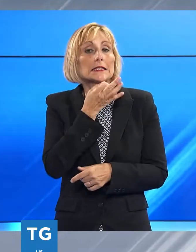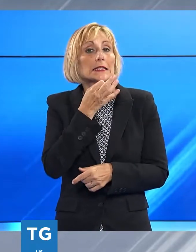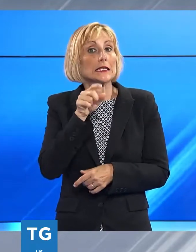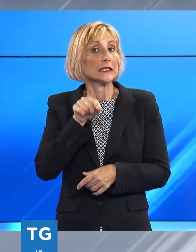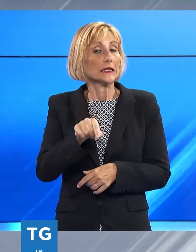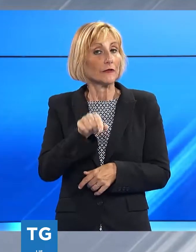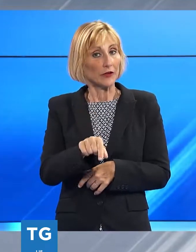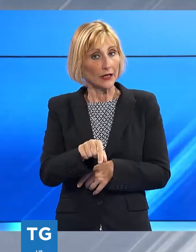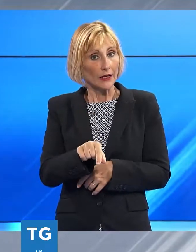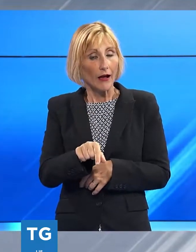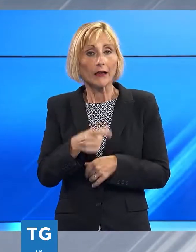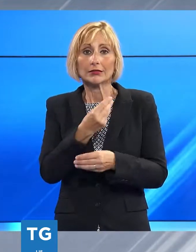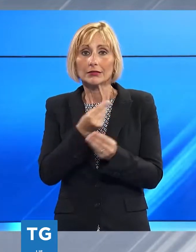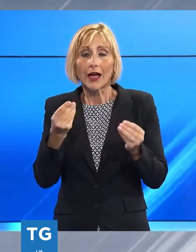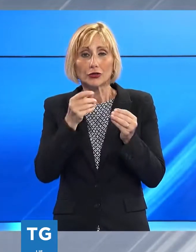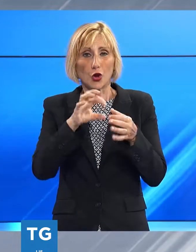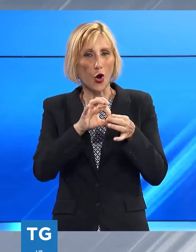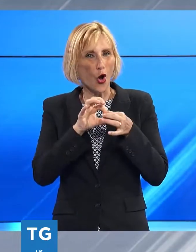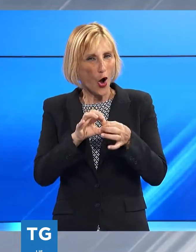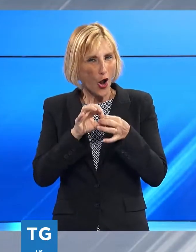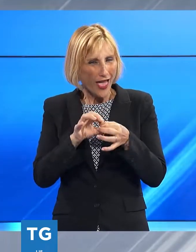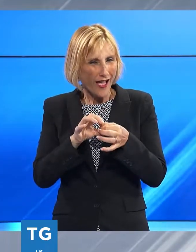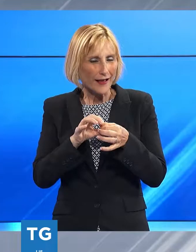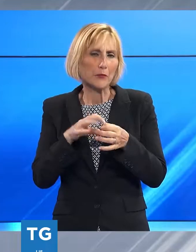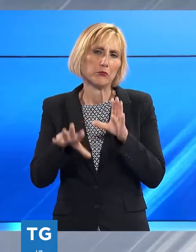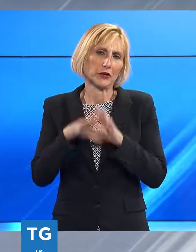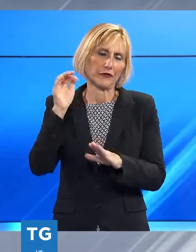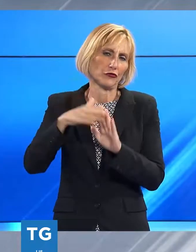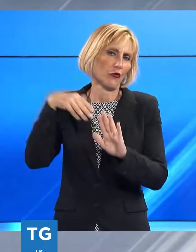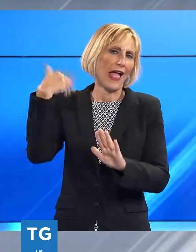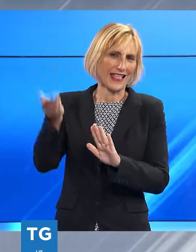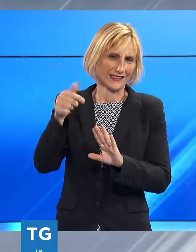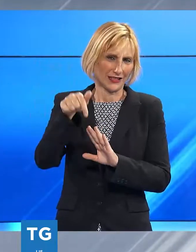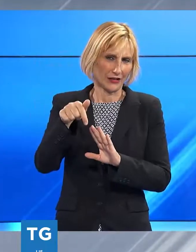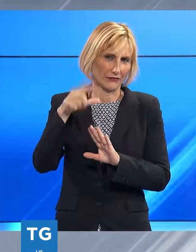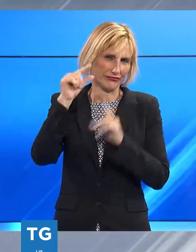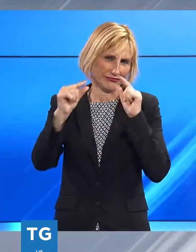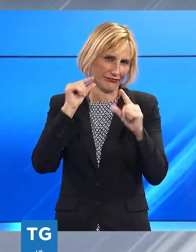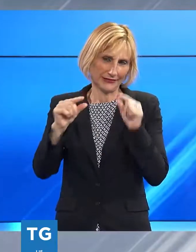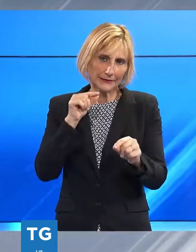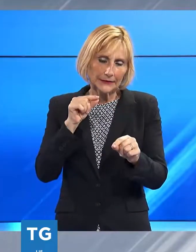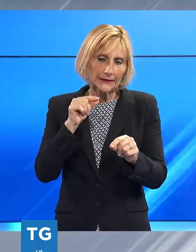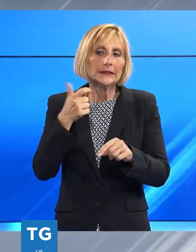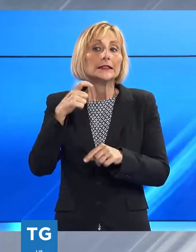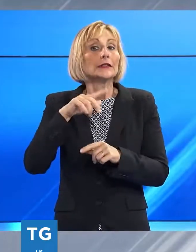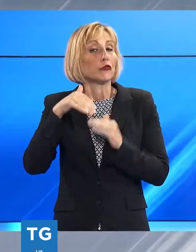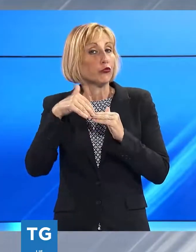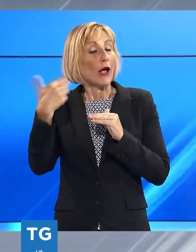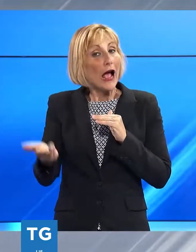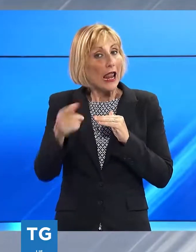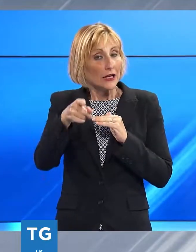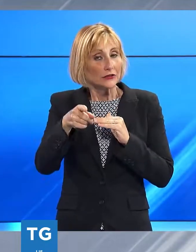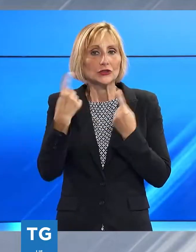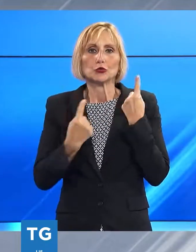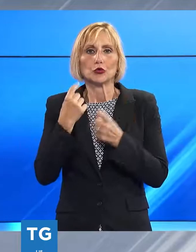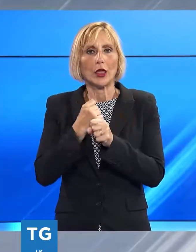moltissimi colleghi scelgono di lavorare al restero dove le condizioni di lavoro sono certamente migliori, dove